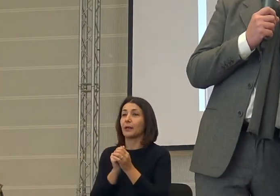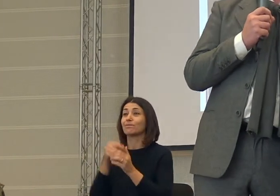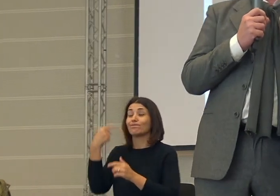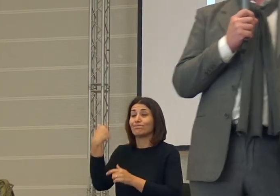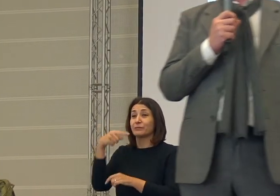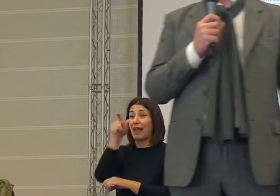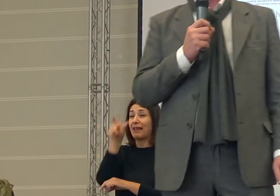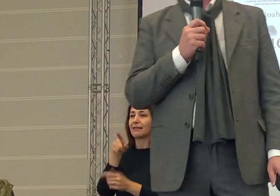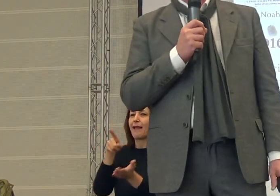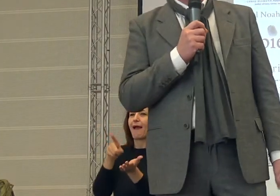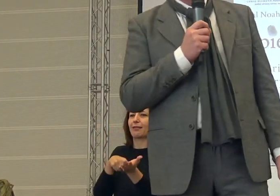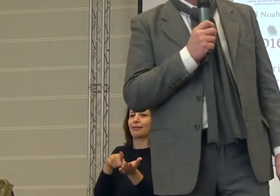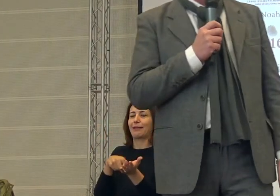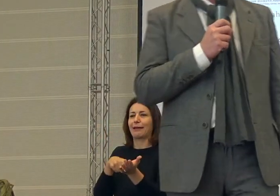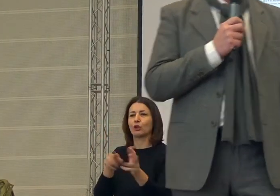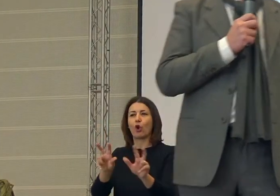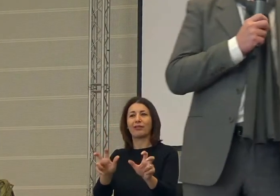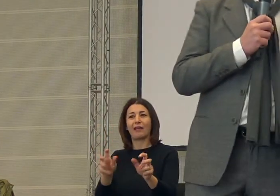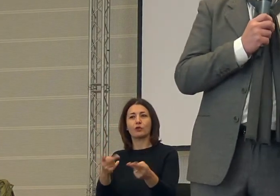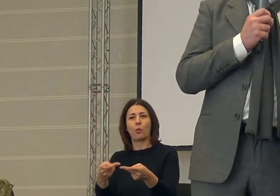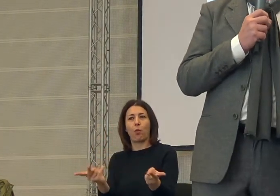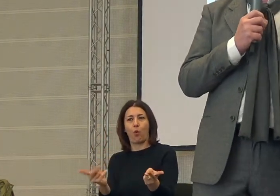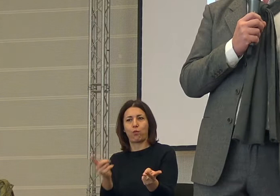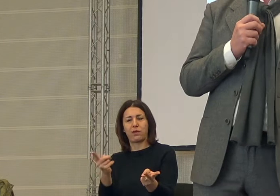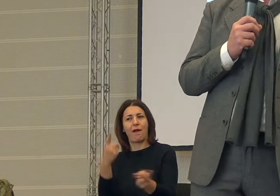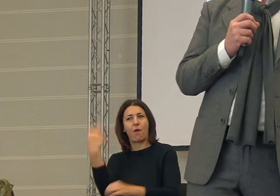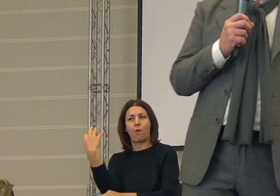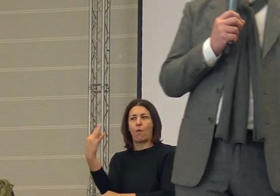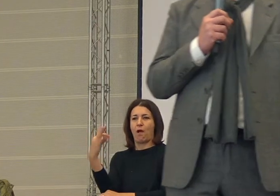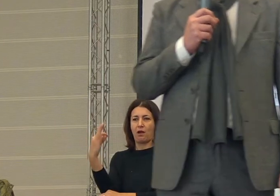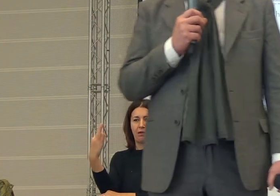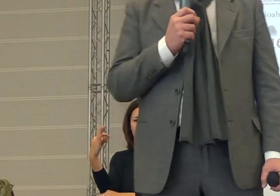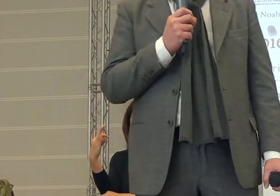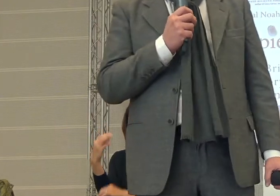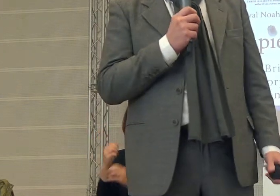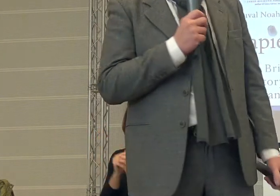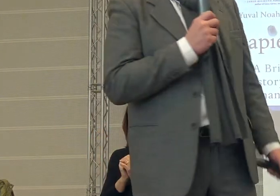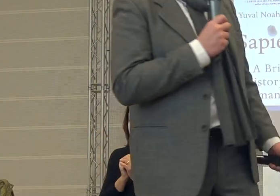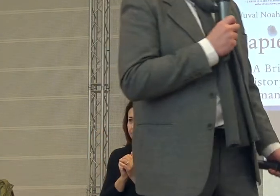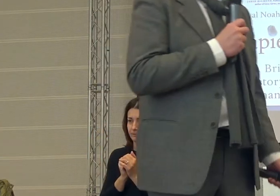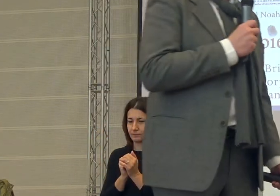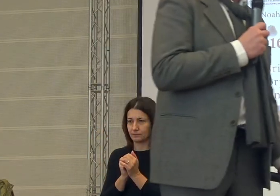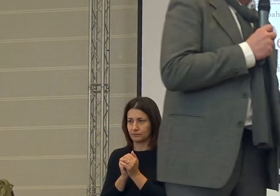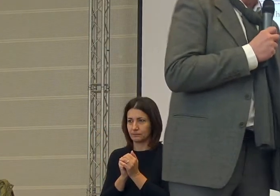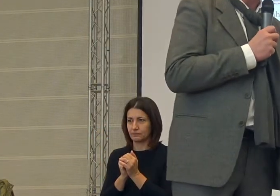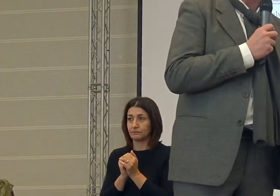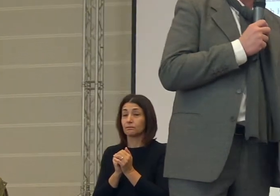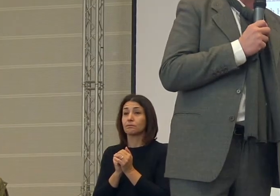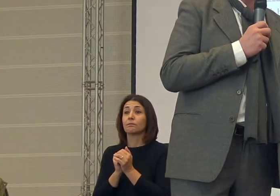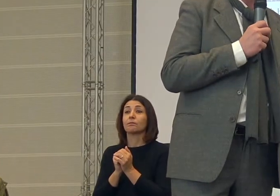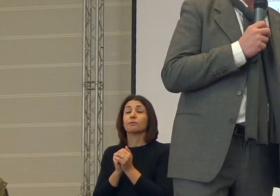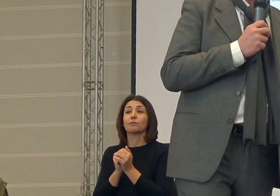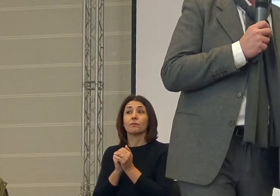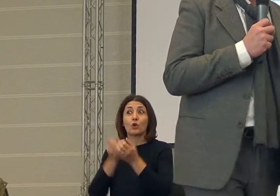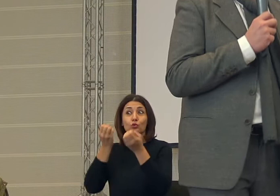il diritto ad avere una televisione pubblica di qualità. E quando è accaduto è